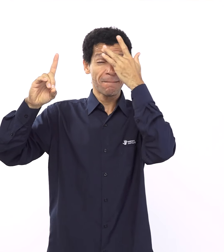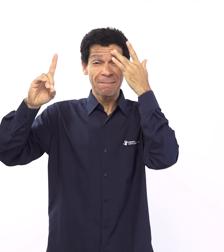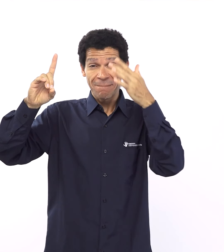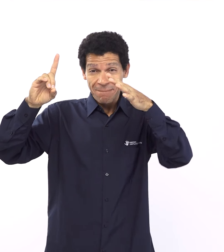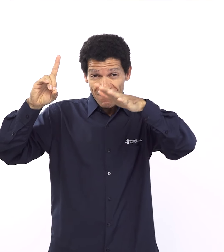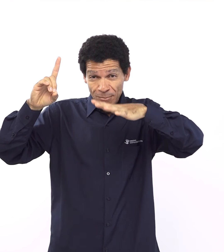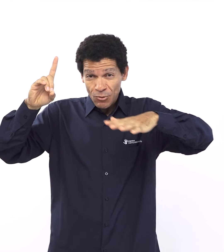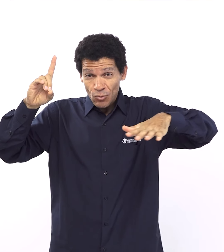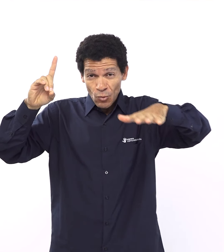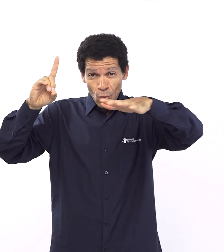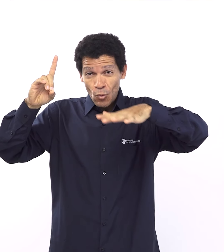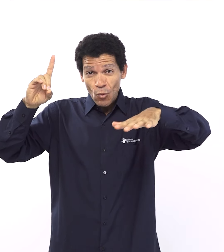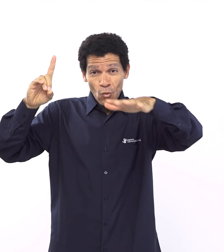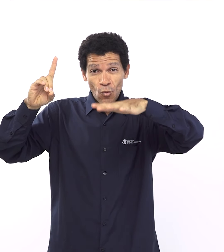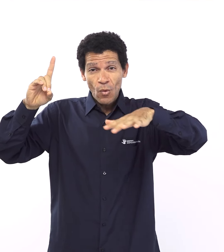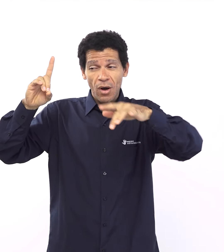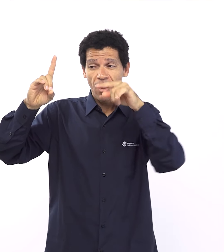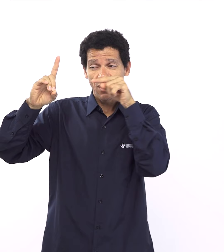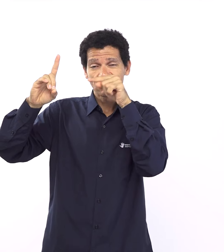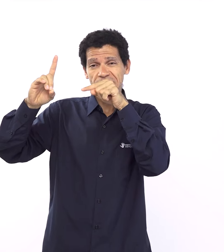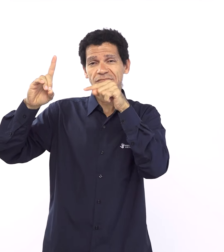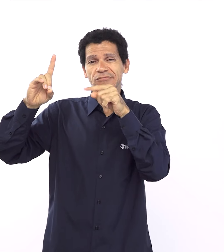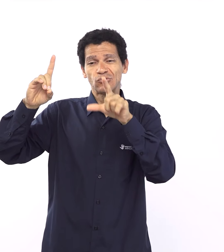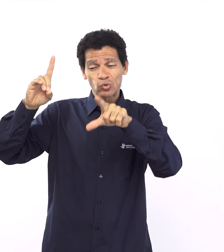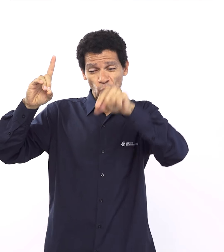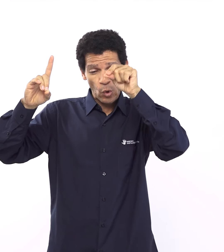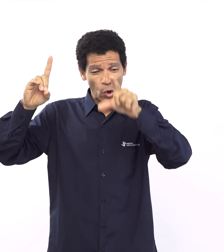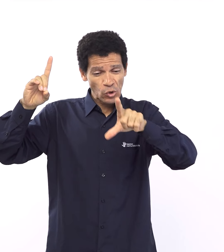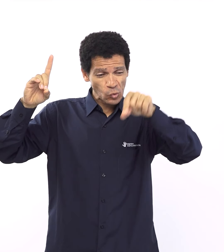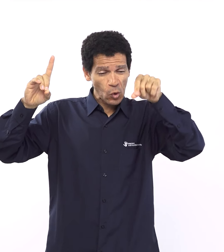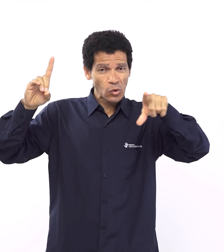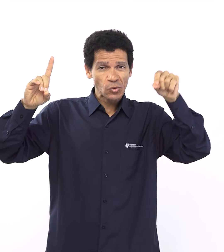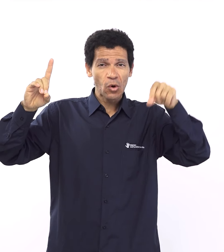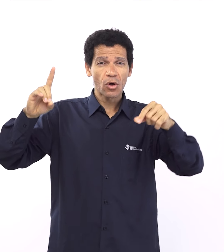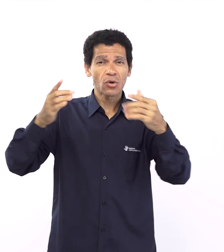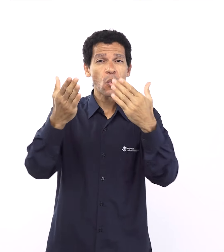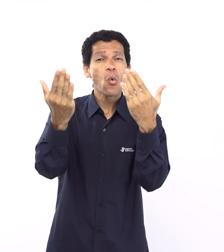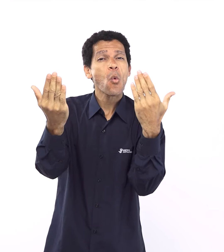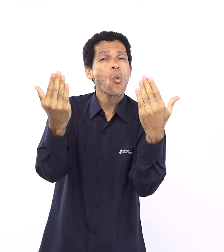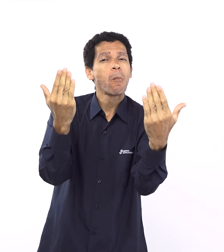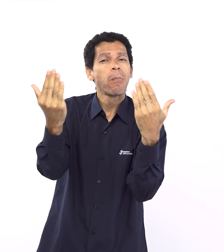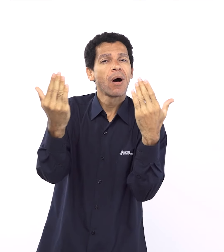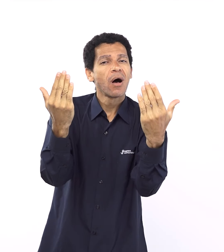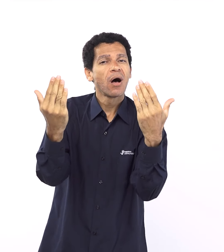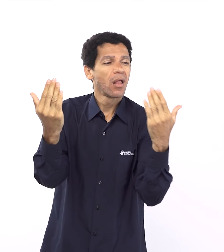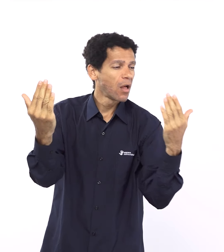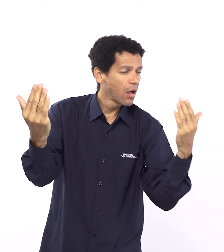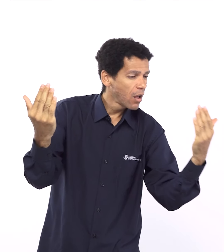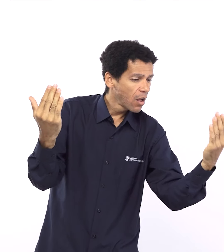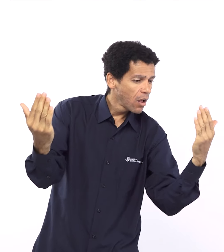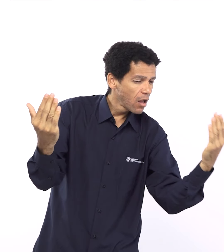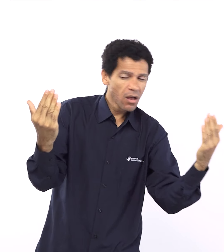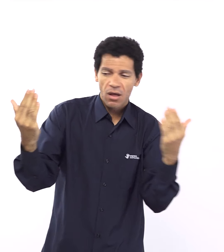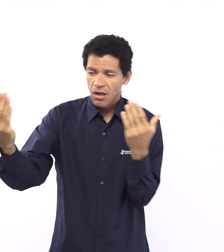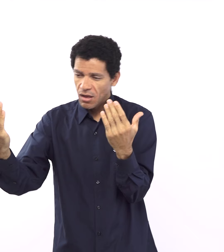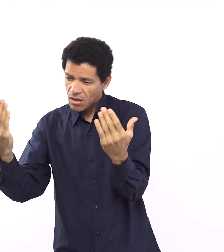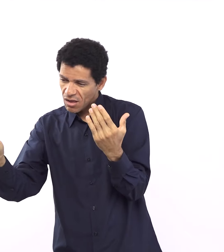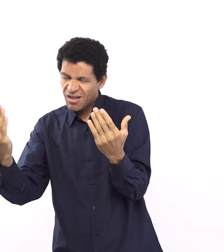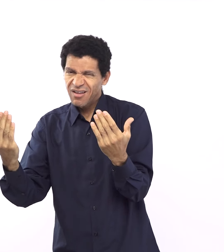escolheu porque esses homens amavam a Deus, mas Deus os escolheu porque Deus os amava, o foco estava sempre, o foco tem que estar sempre